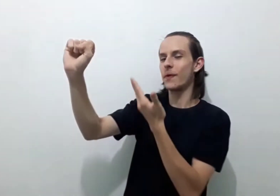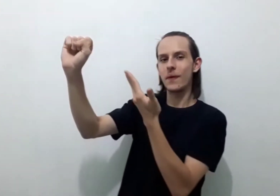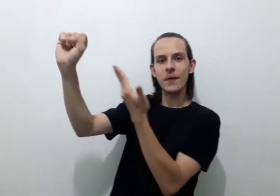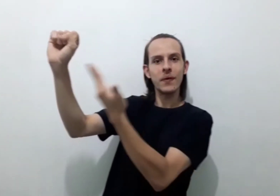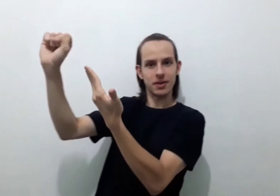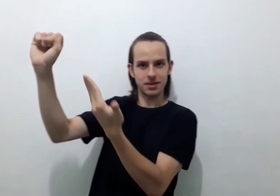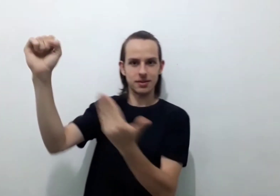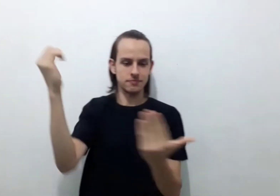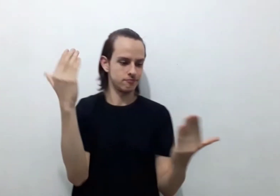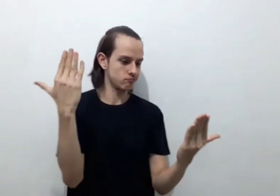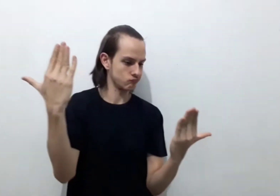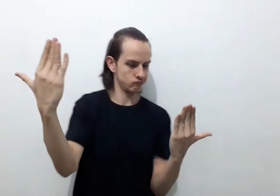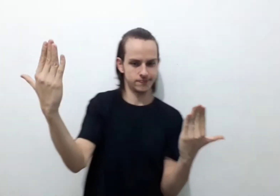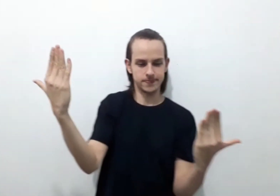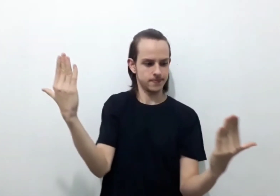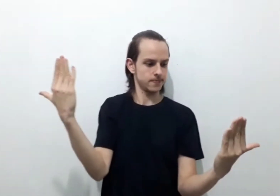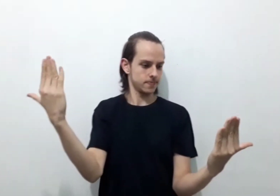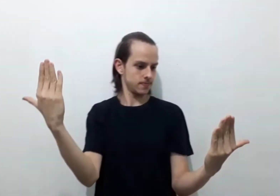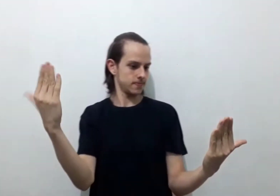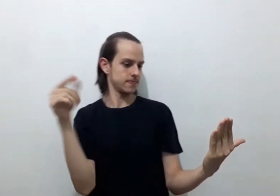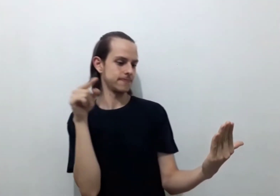Preferi a sabedoria